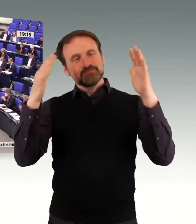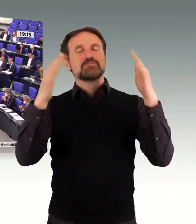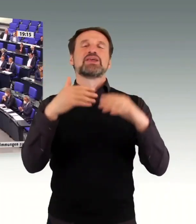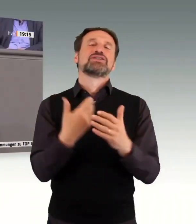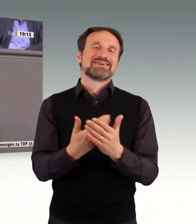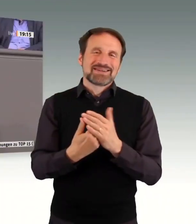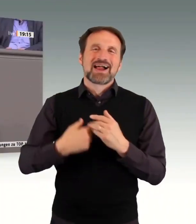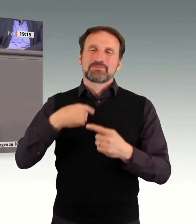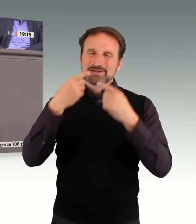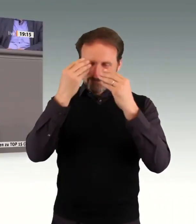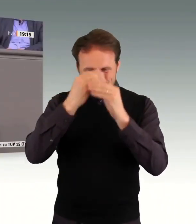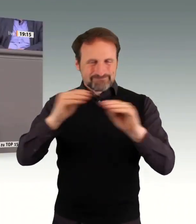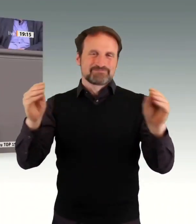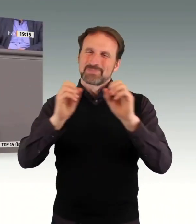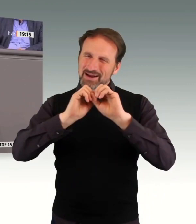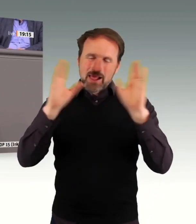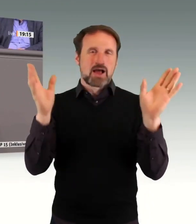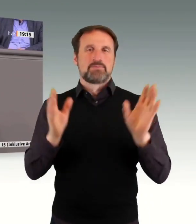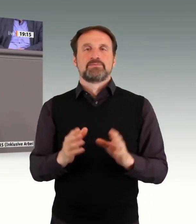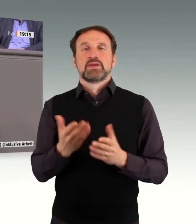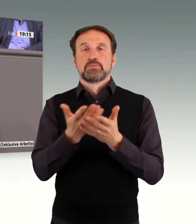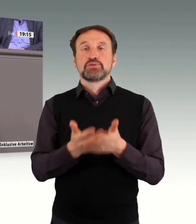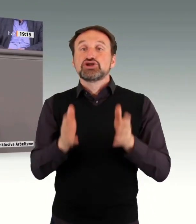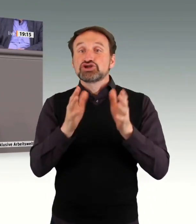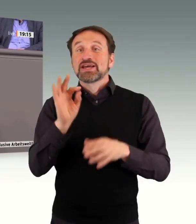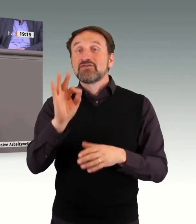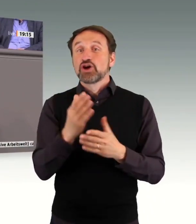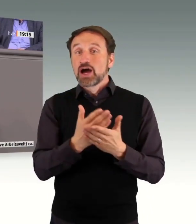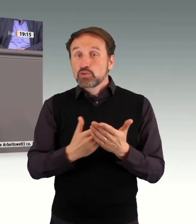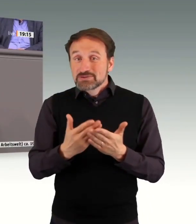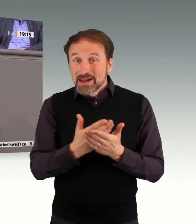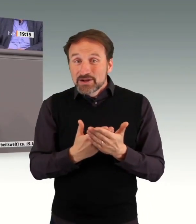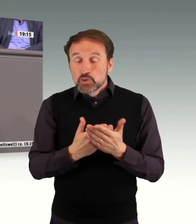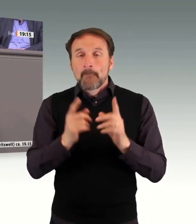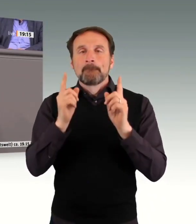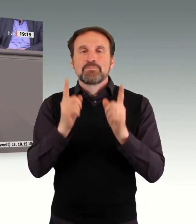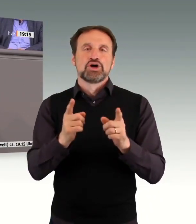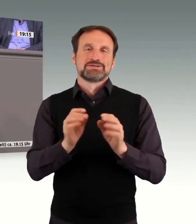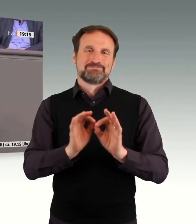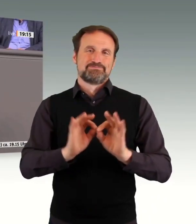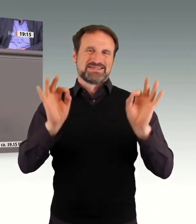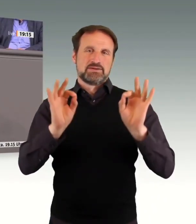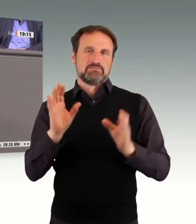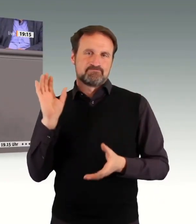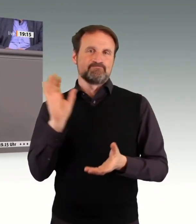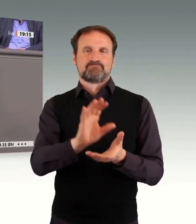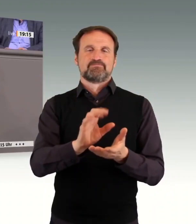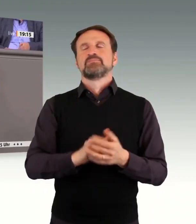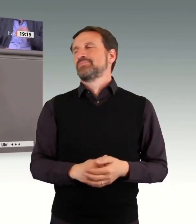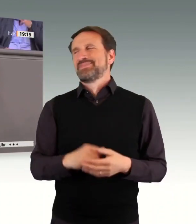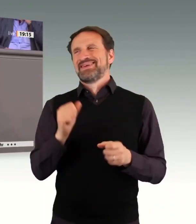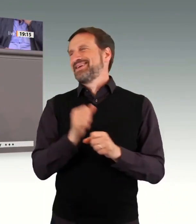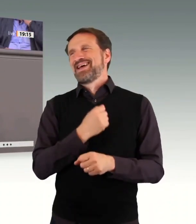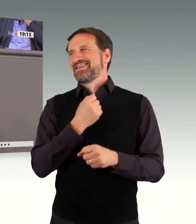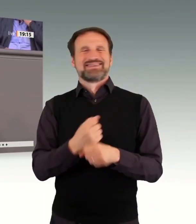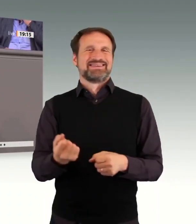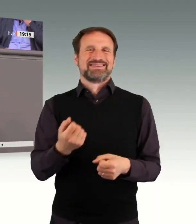das Budget für Ausbildung muss verbessert werden. Es kann nicht sein, dass wir in den